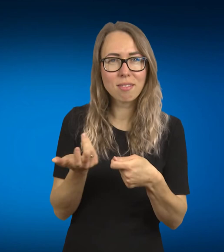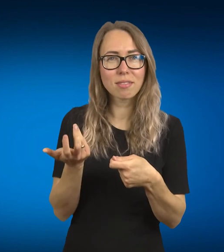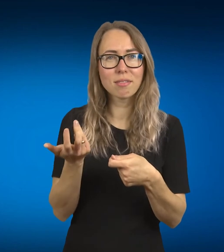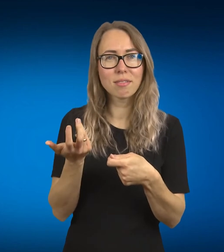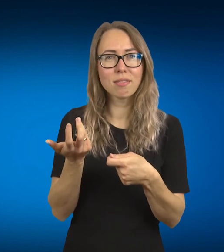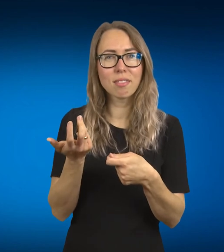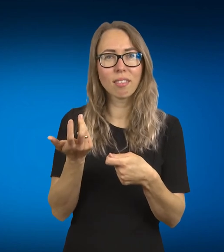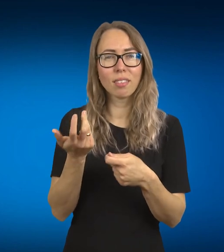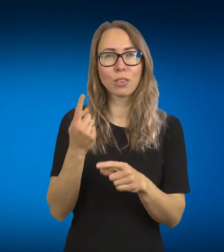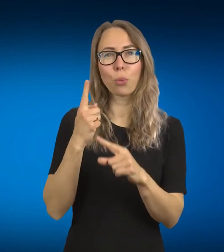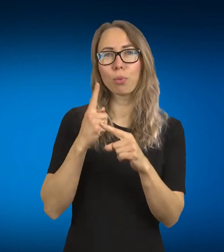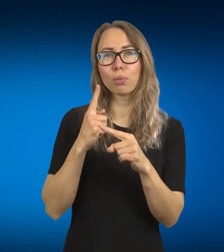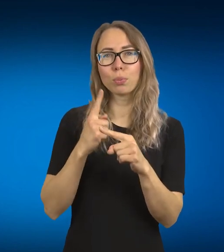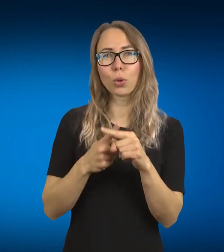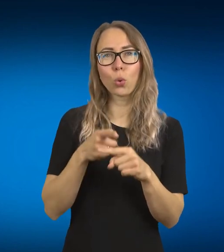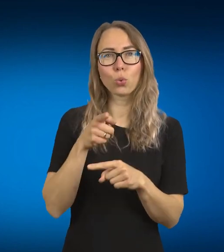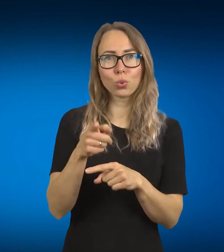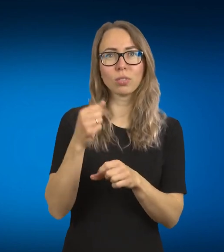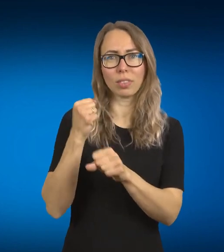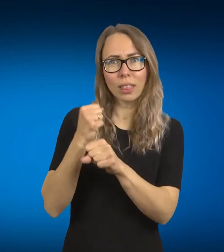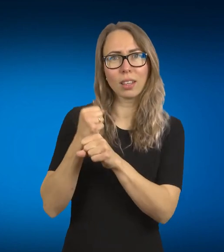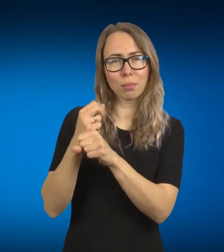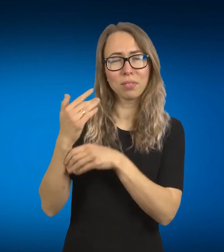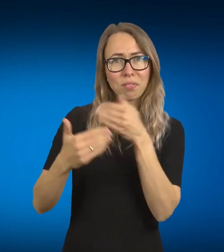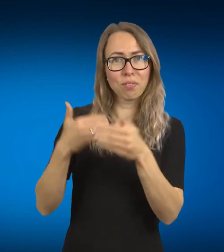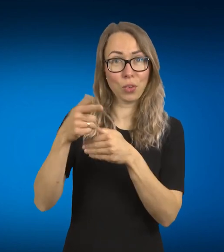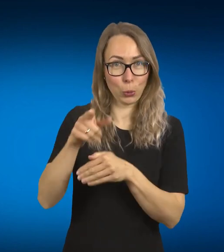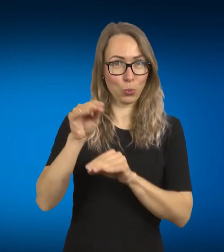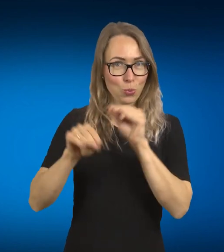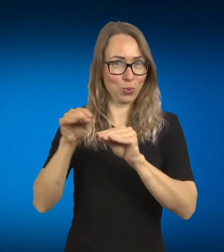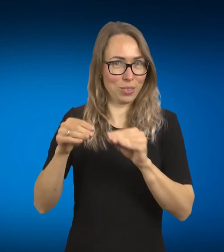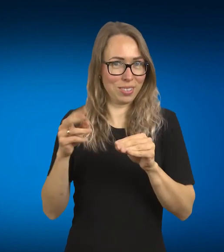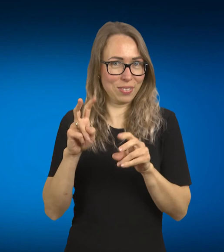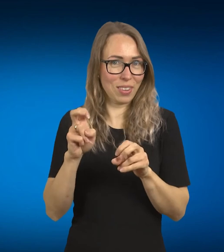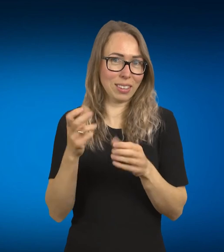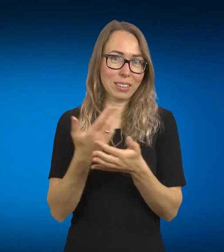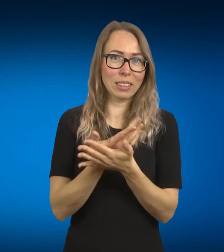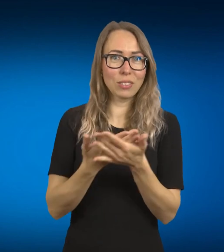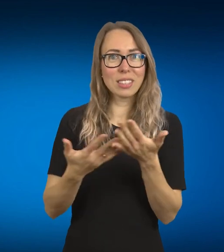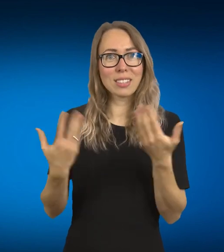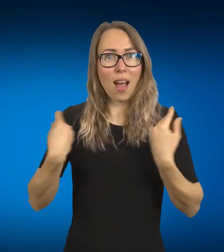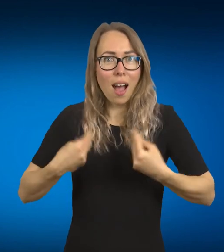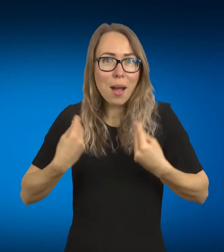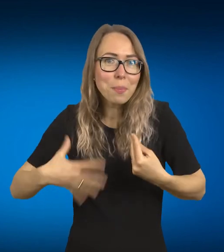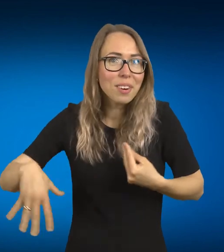ką tu darydavai visą laiką, tai yra kuri mūsų apranga, kuri drabužius